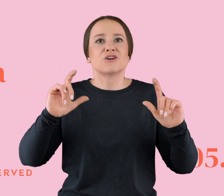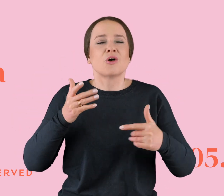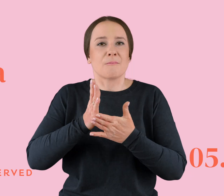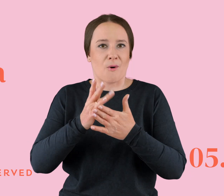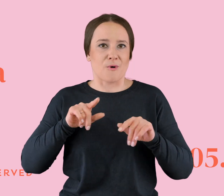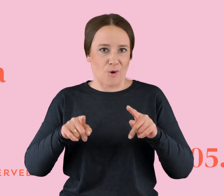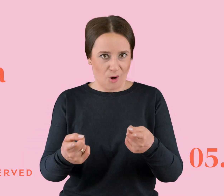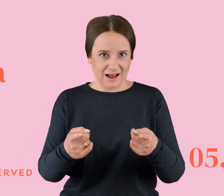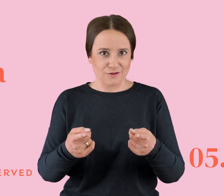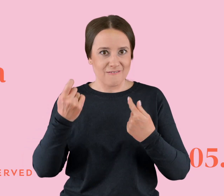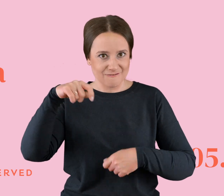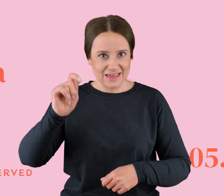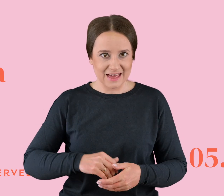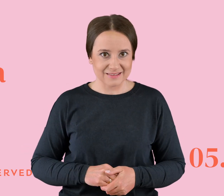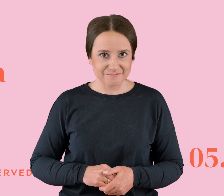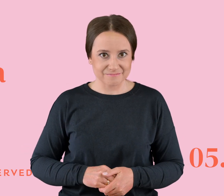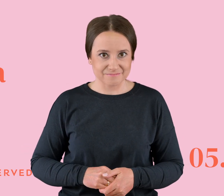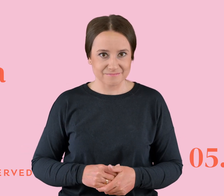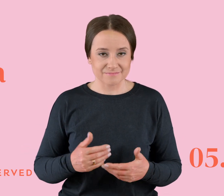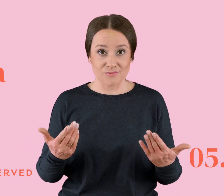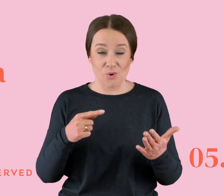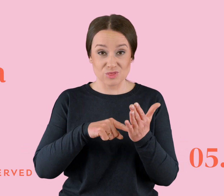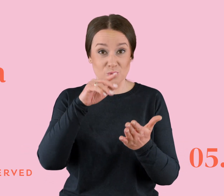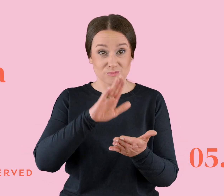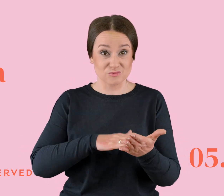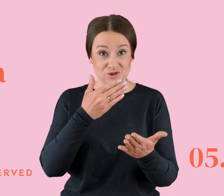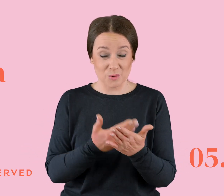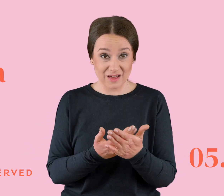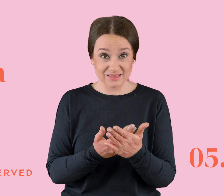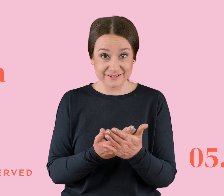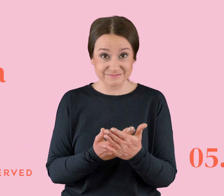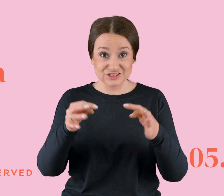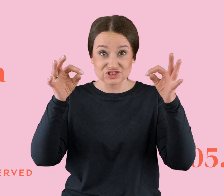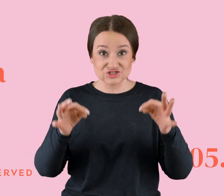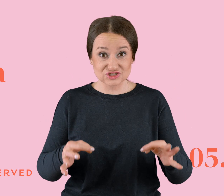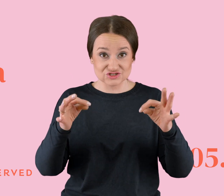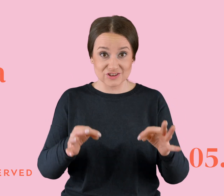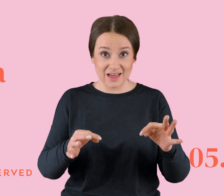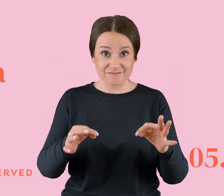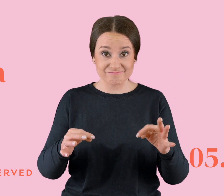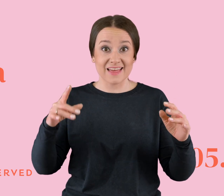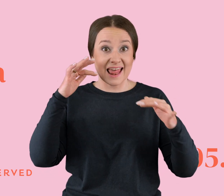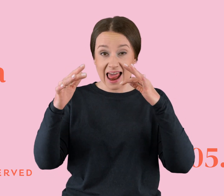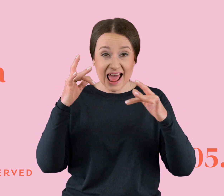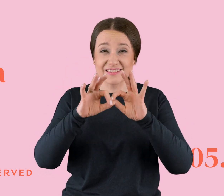Tu słuchajcie, jest też przykład tego, że w dzisiejszych relacjach, nie tylko w dzisiejszych, ale w ogóle, że seks jest